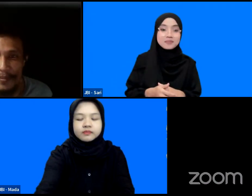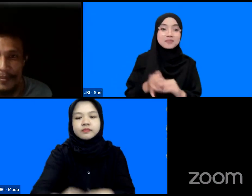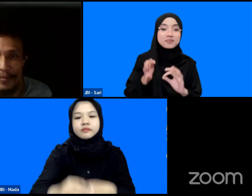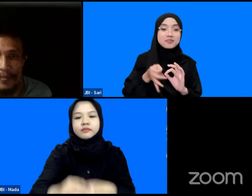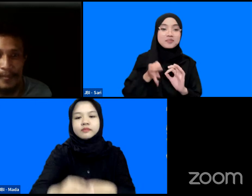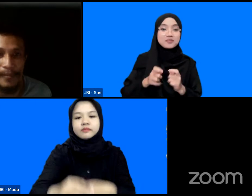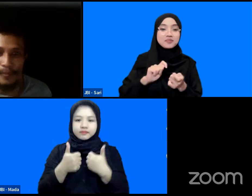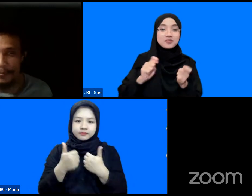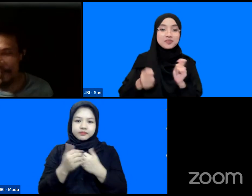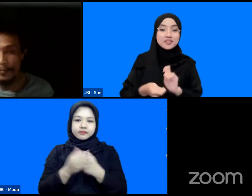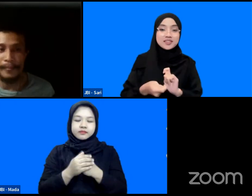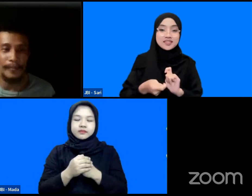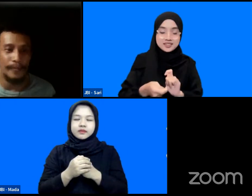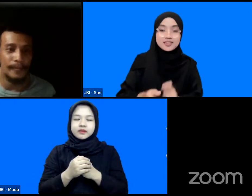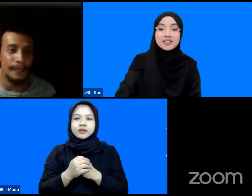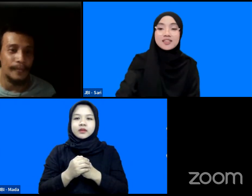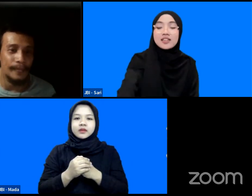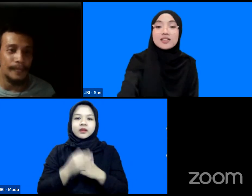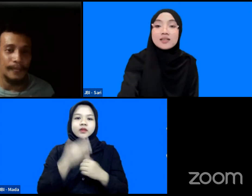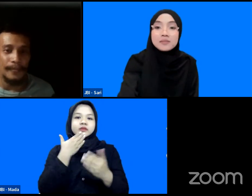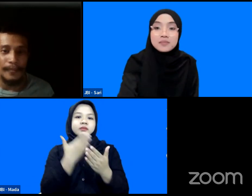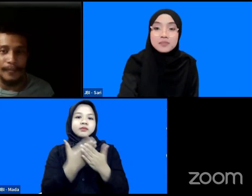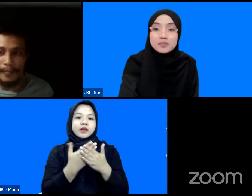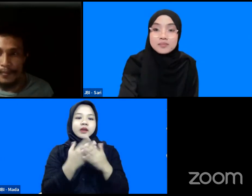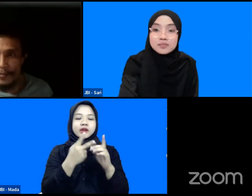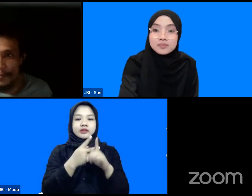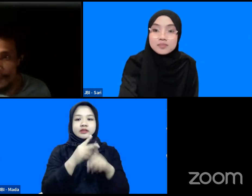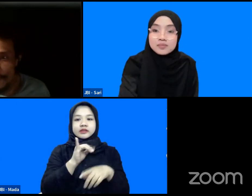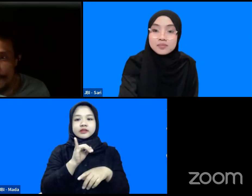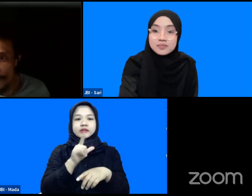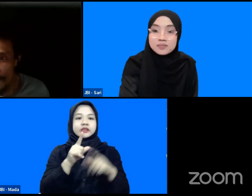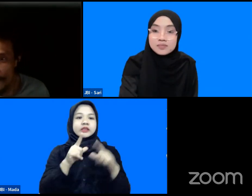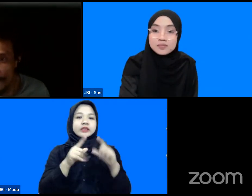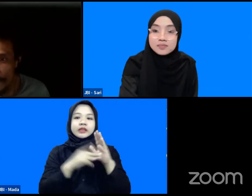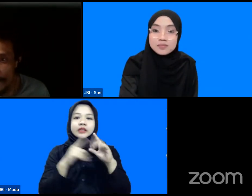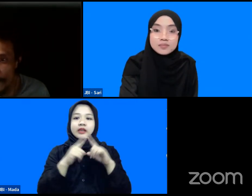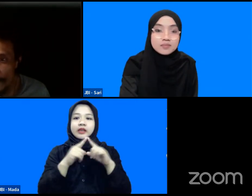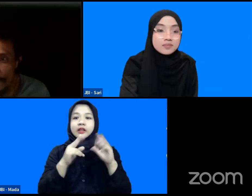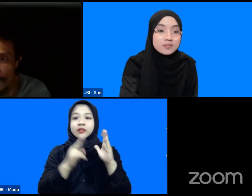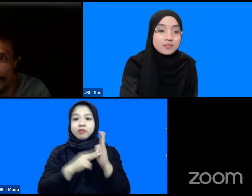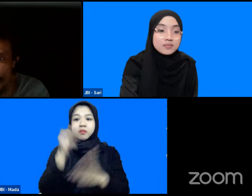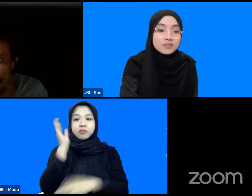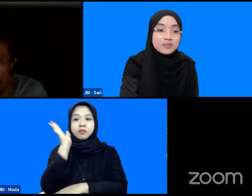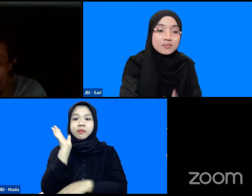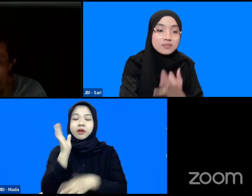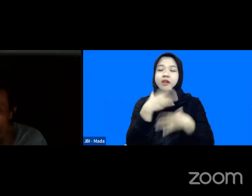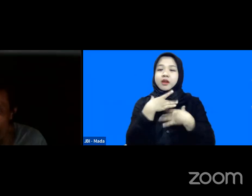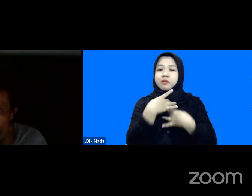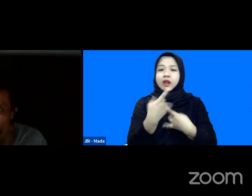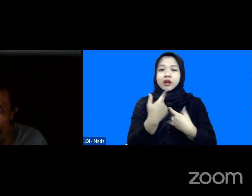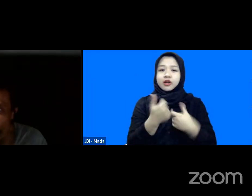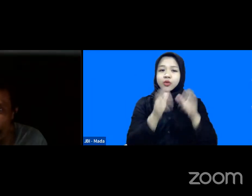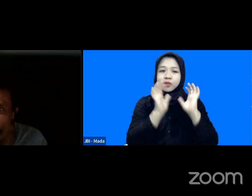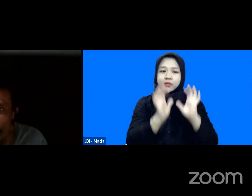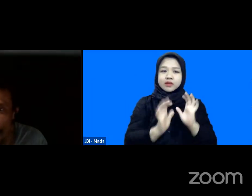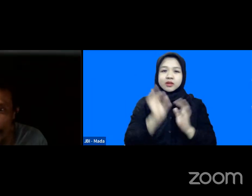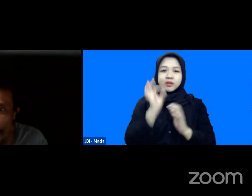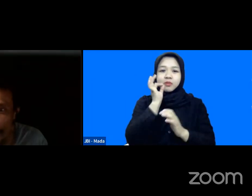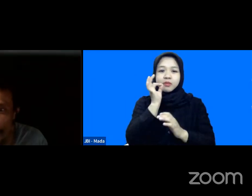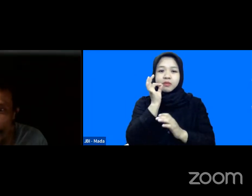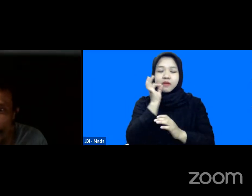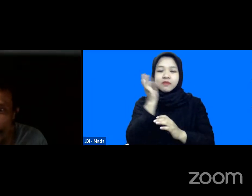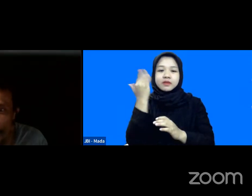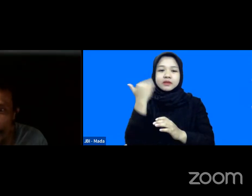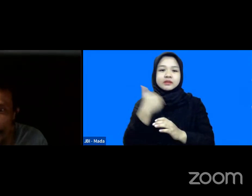terima kasih Mas Irman atas pemabarannya cukup menarik sekali dan luar biasa mohon maaf tadi tidak sempat